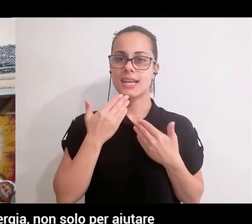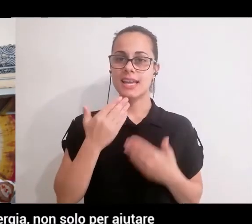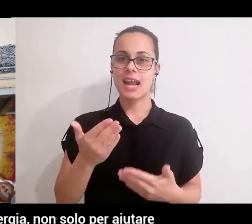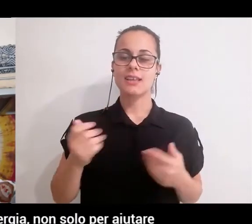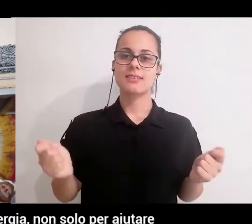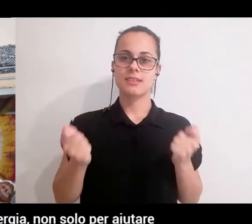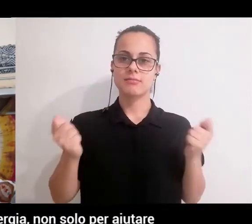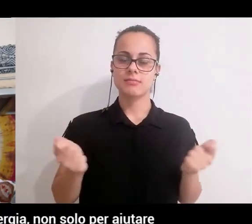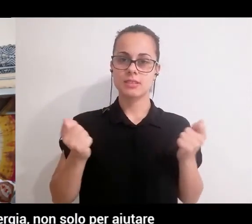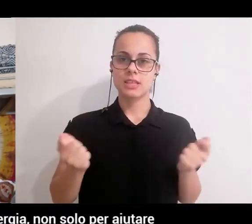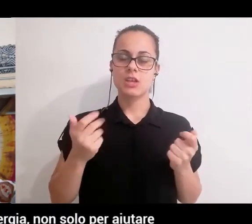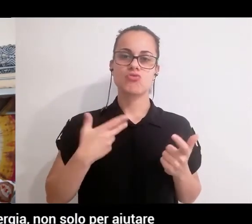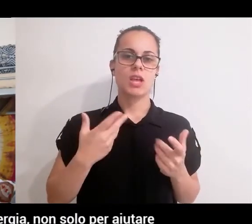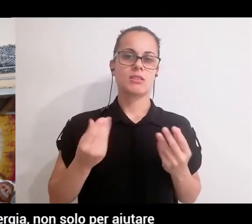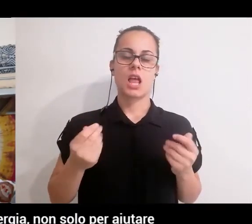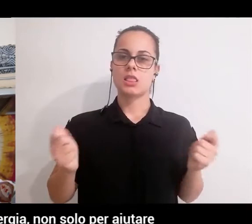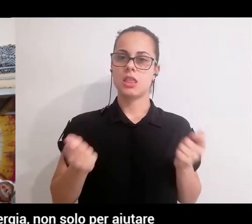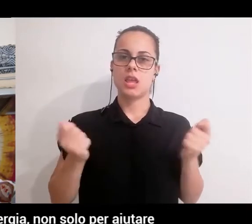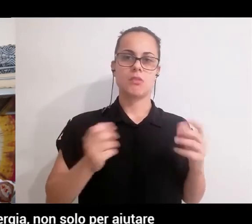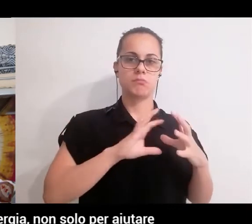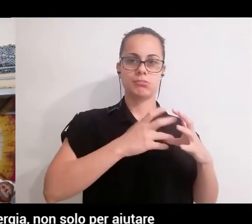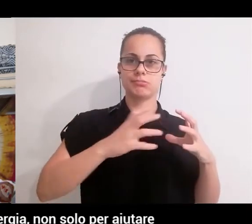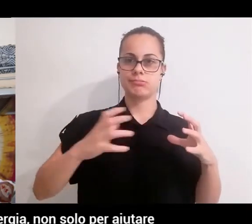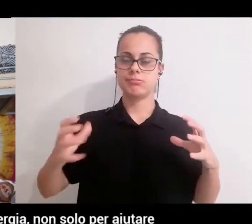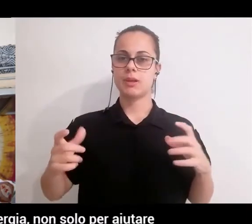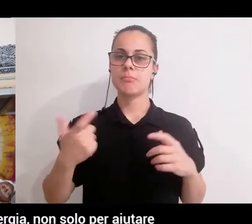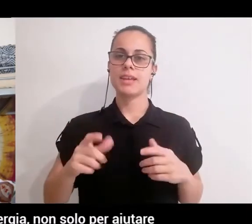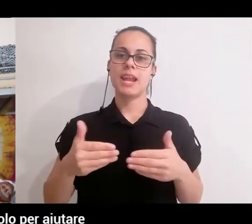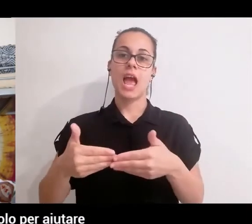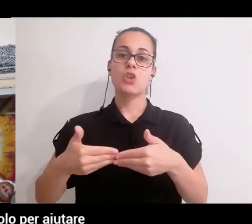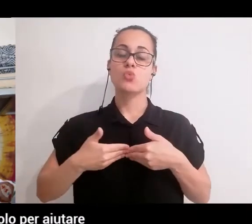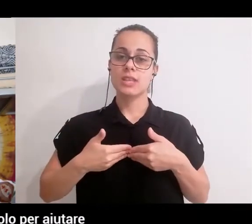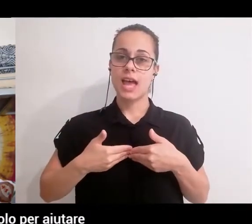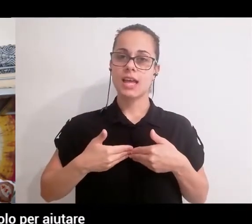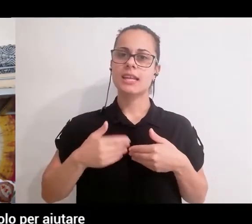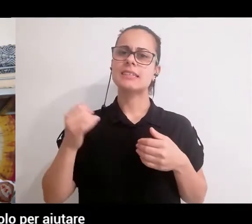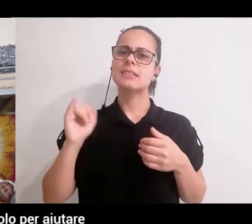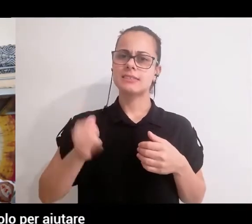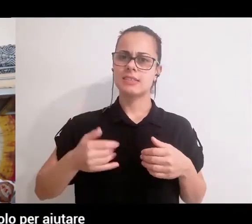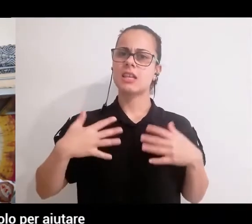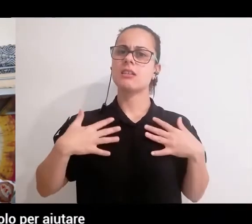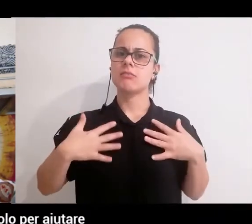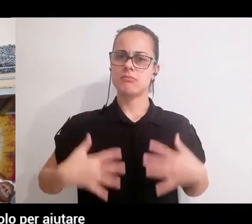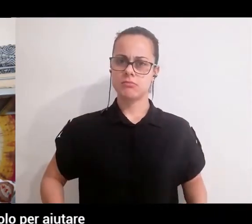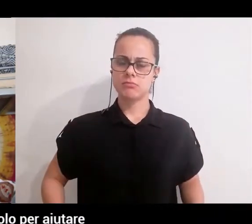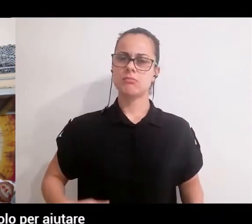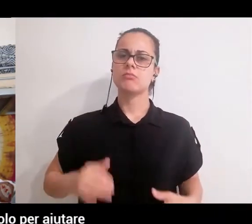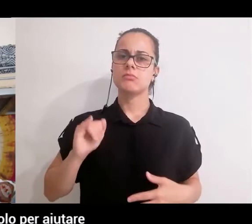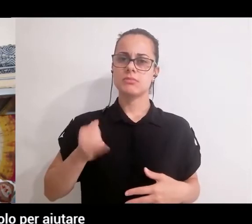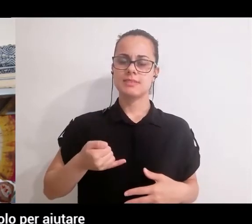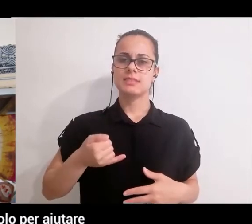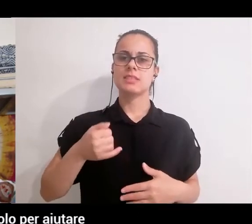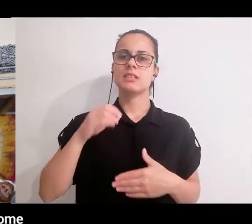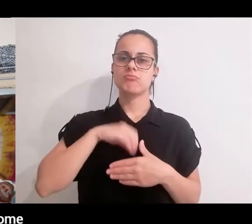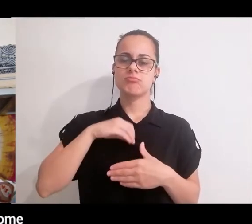visualizzazione, di canalizzazione dell'energia non solo per aiutare il nostro sistema fisico ed emotivo, non